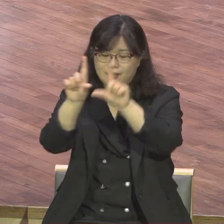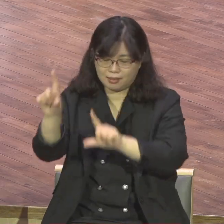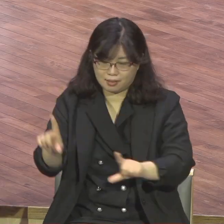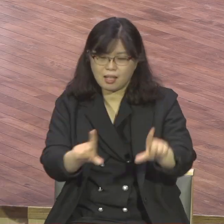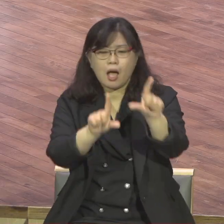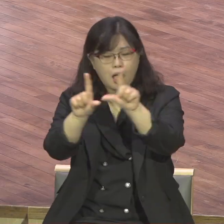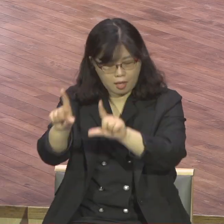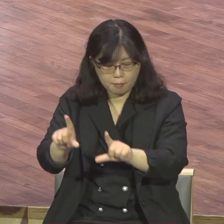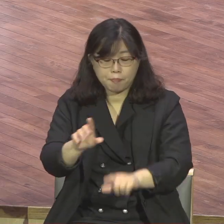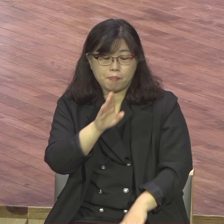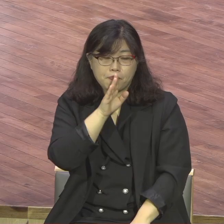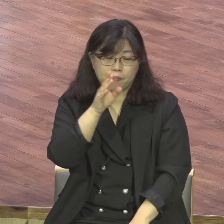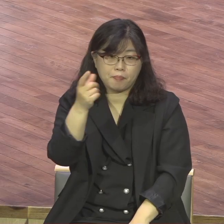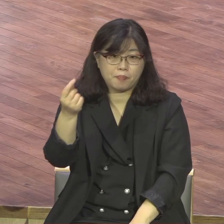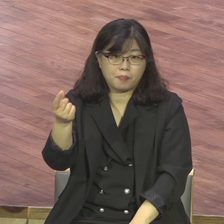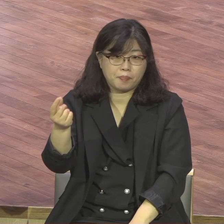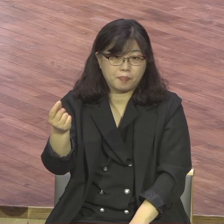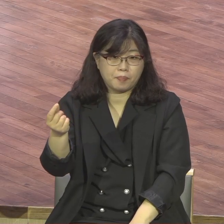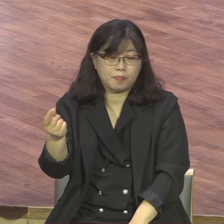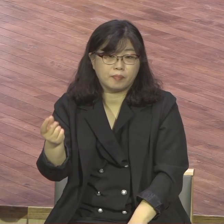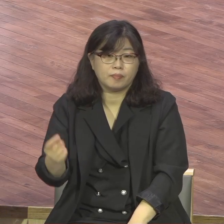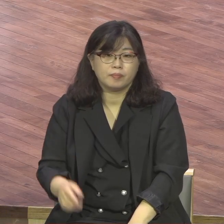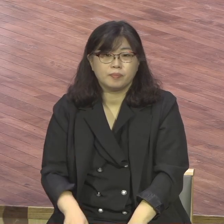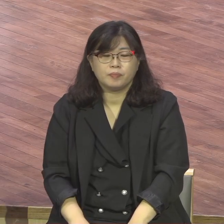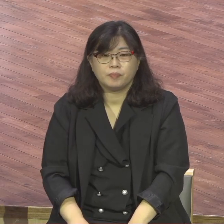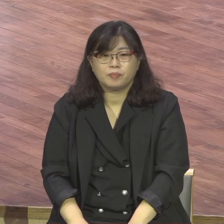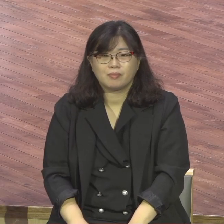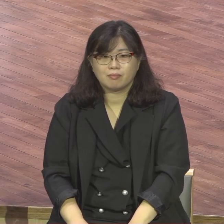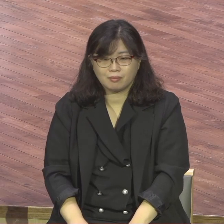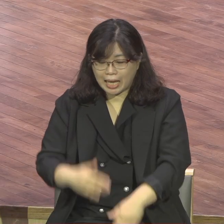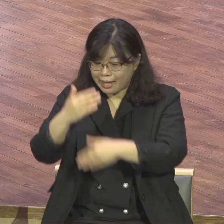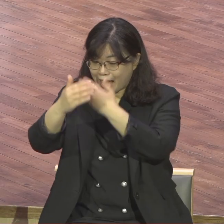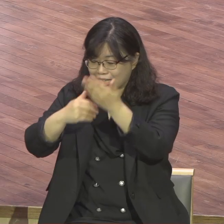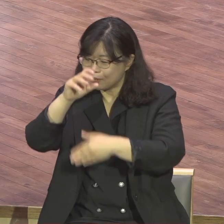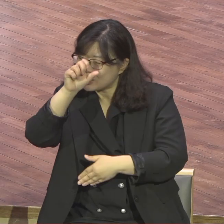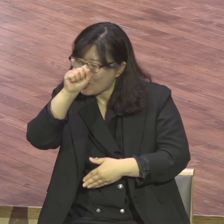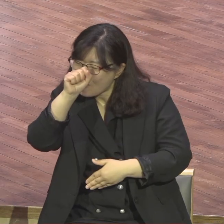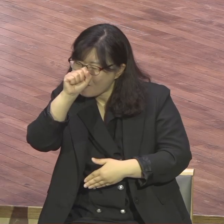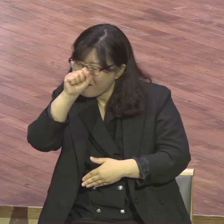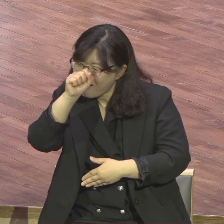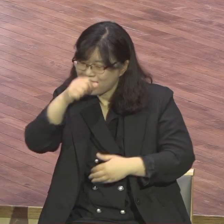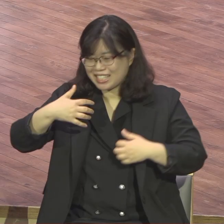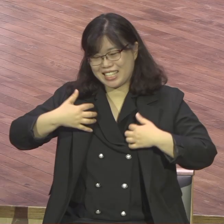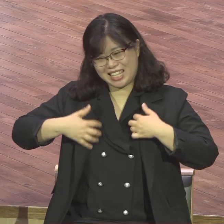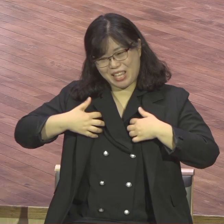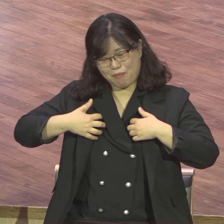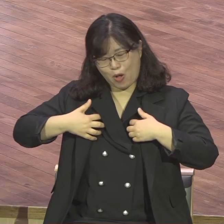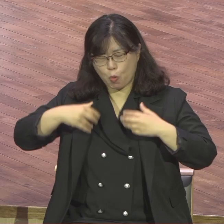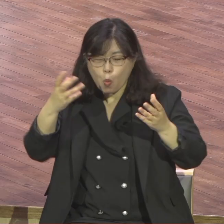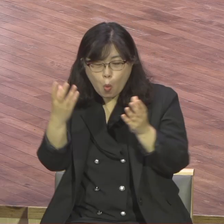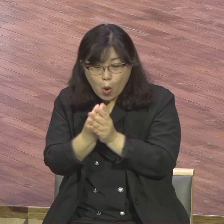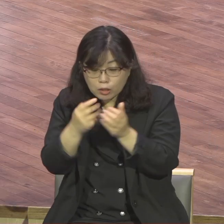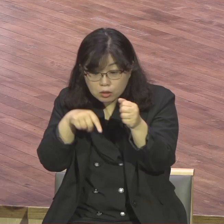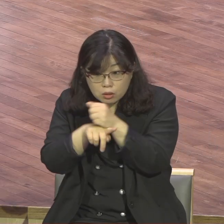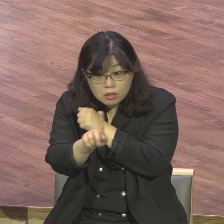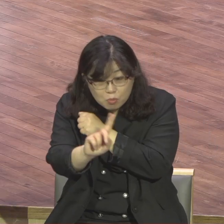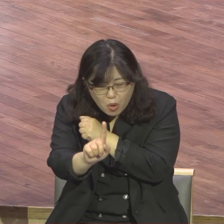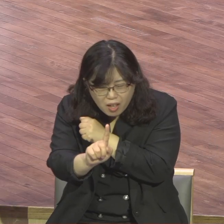하나님이 선하시고 기뻐하시고 온전한 뜻이 뭐예요 바로 여러분이